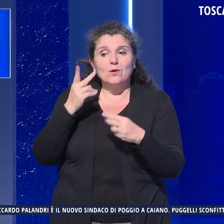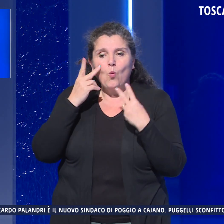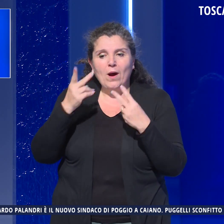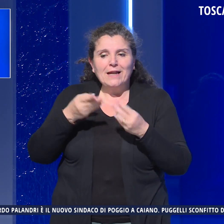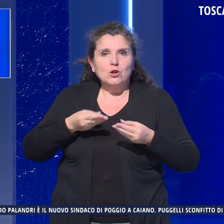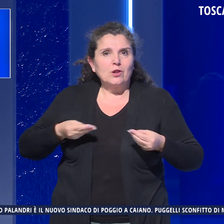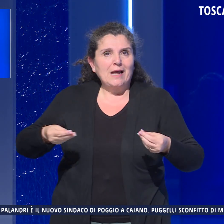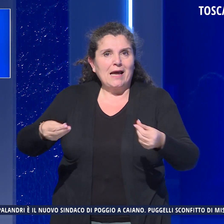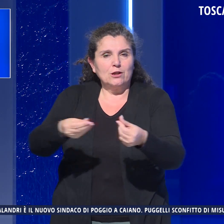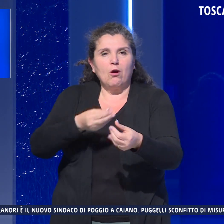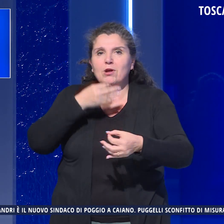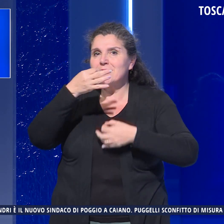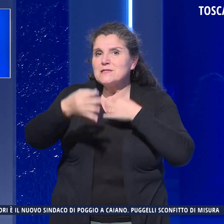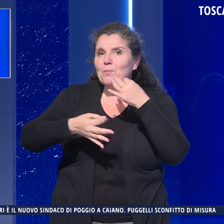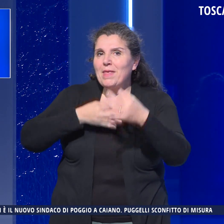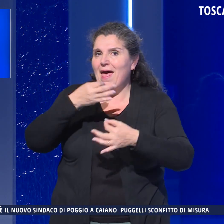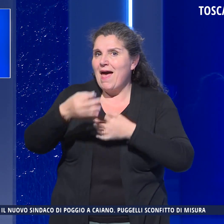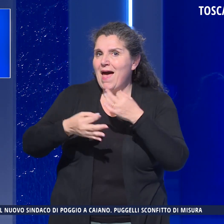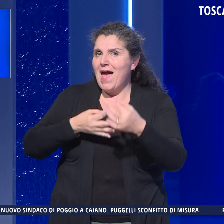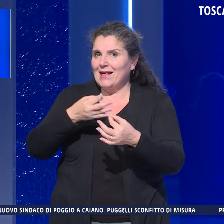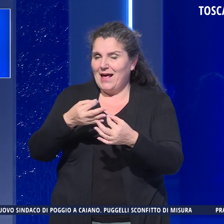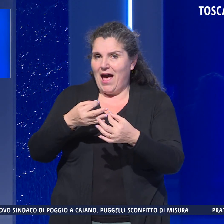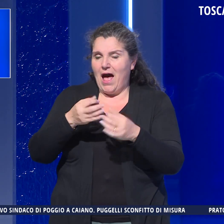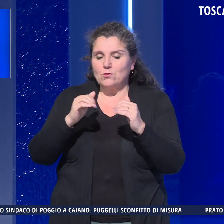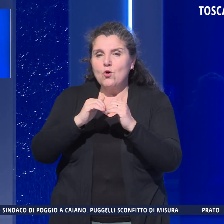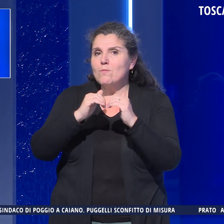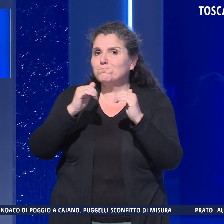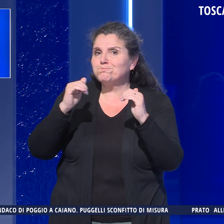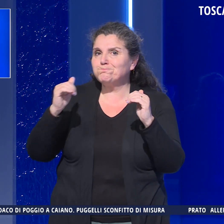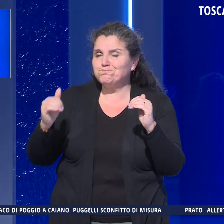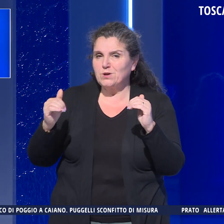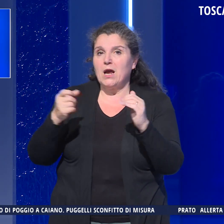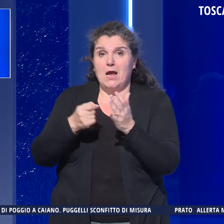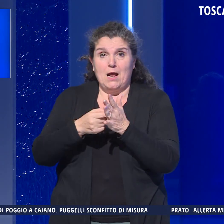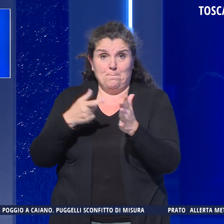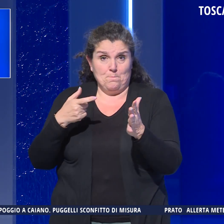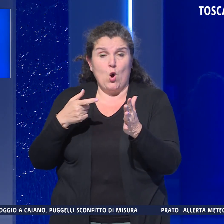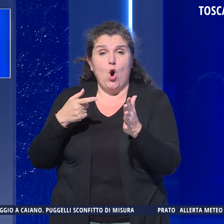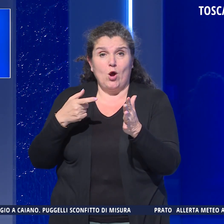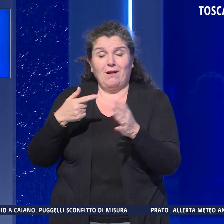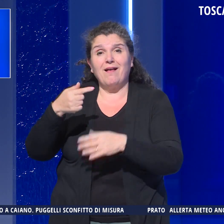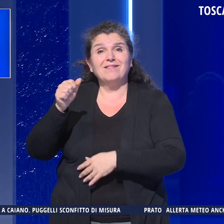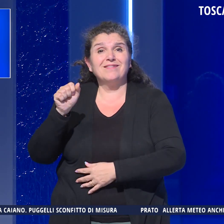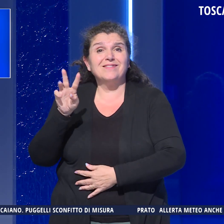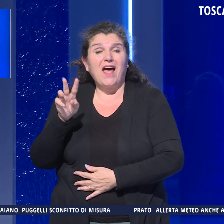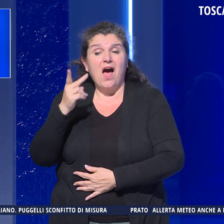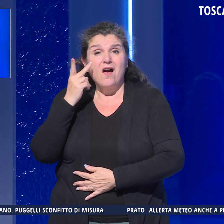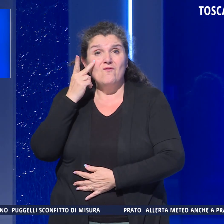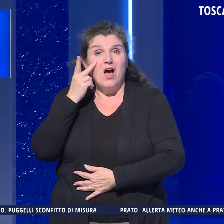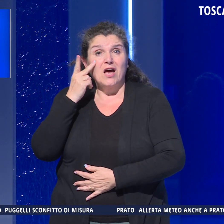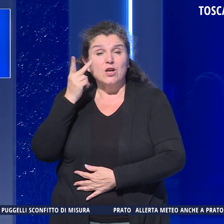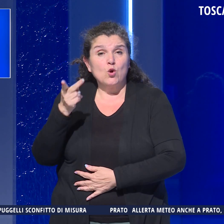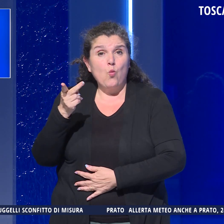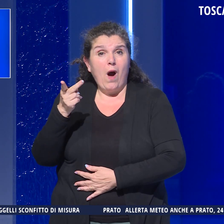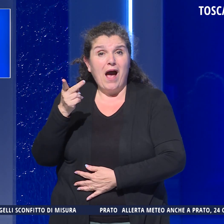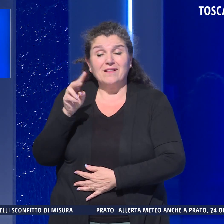spiegando. Separare le linee, ha aggiunto, è fondamentale. La TAV riguarda non